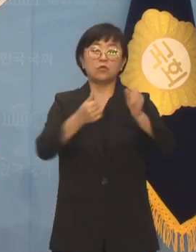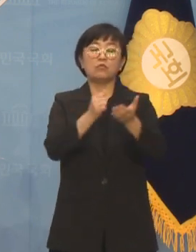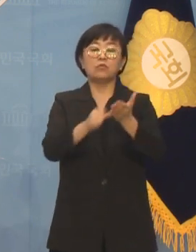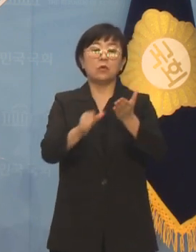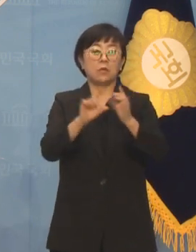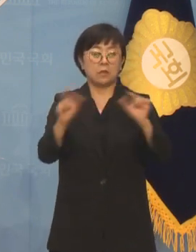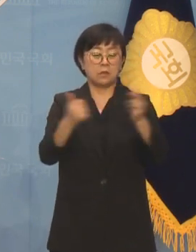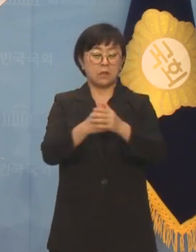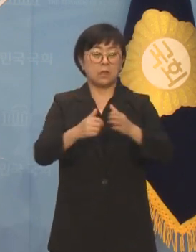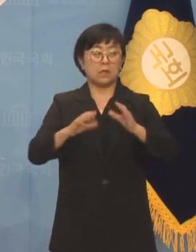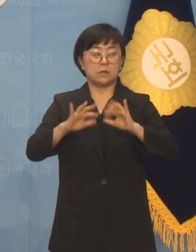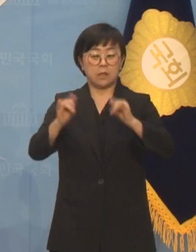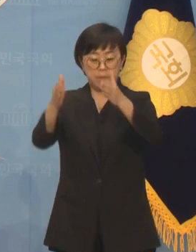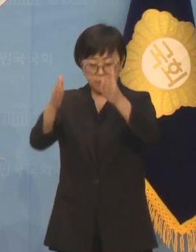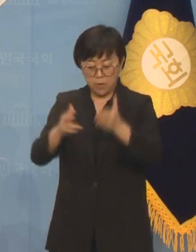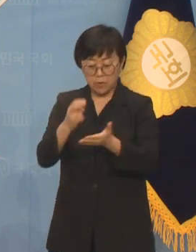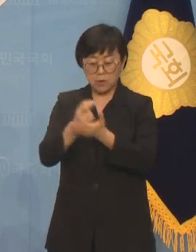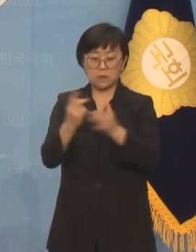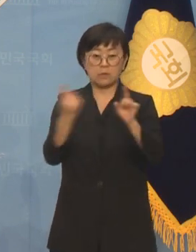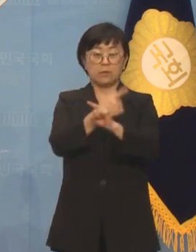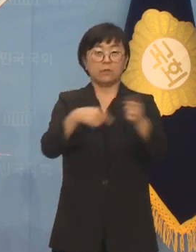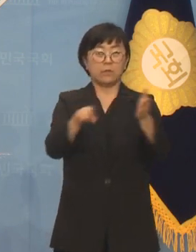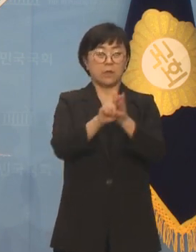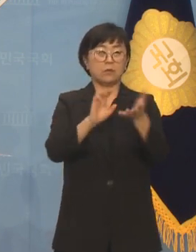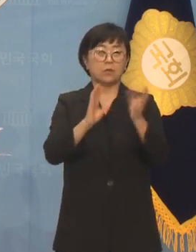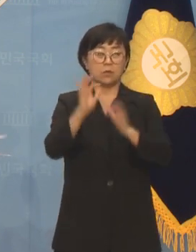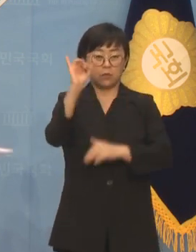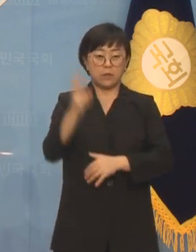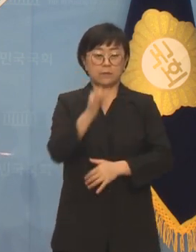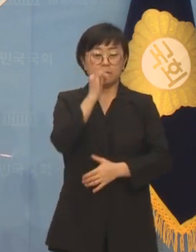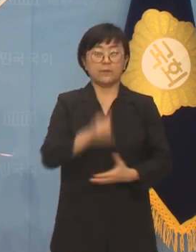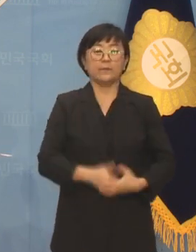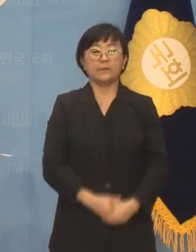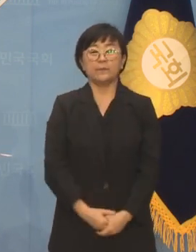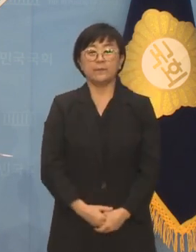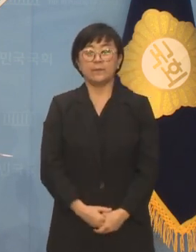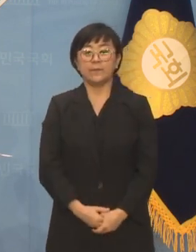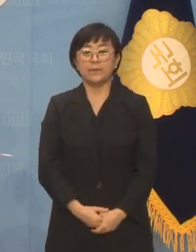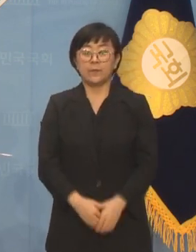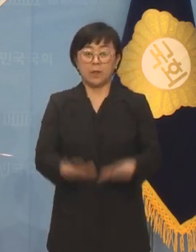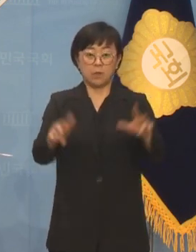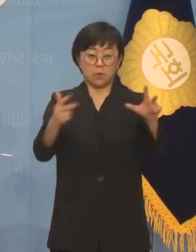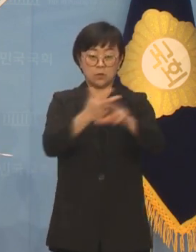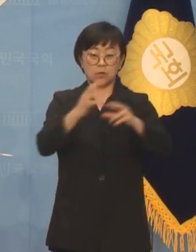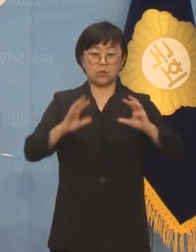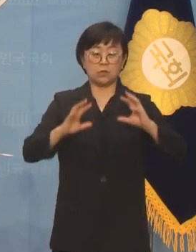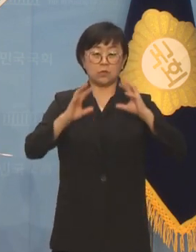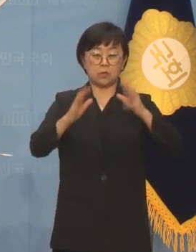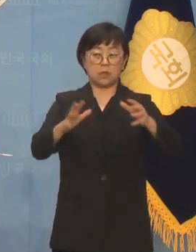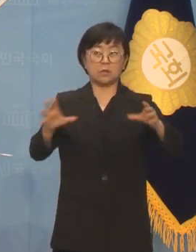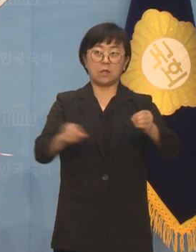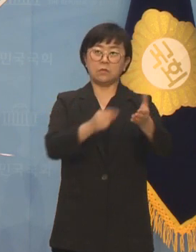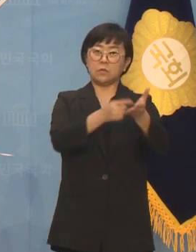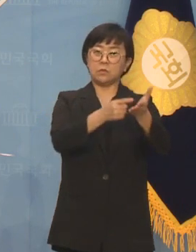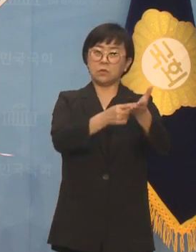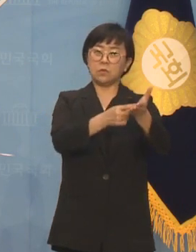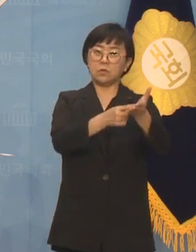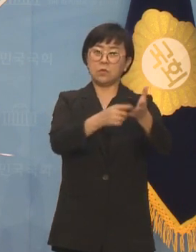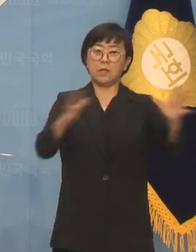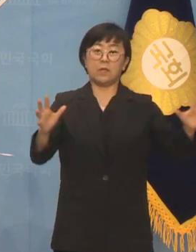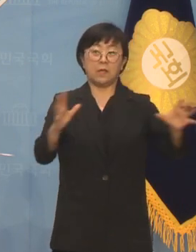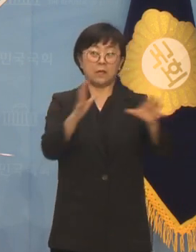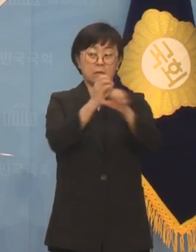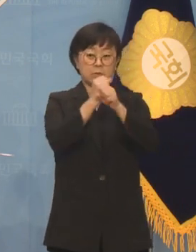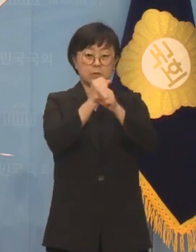민법 개정을 위한 국회 토론회가 진행될 예정입니다. 이번 주 국회 사무처와 소속기관의 주요 행사